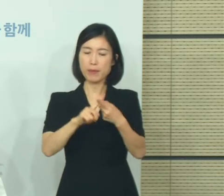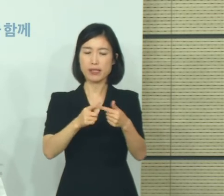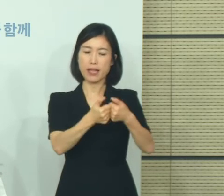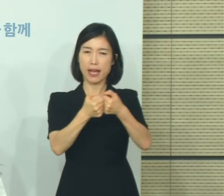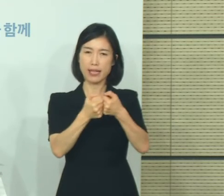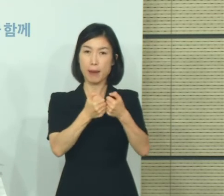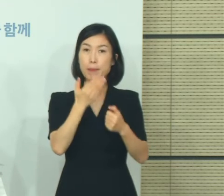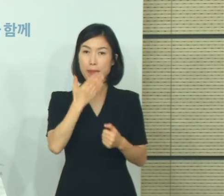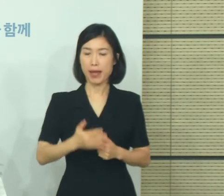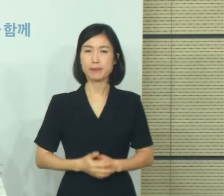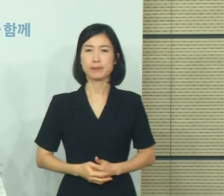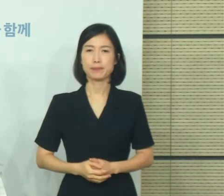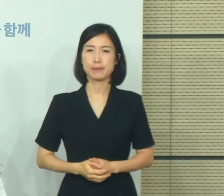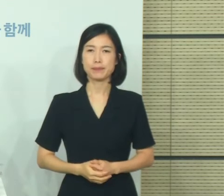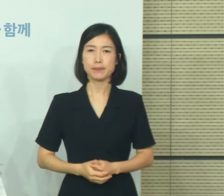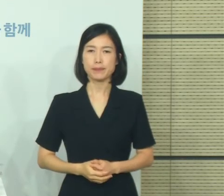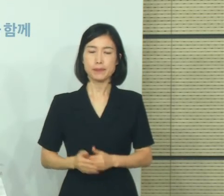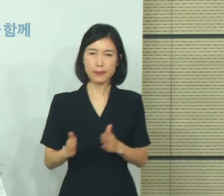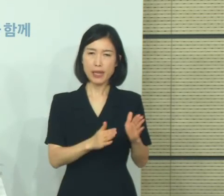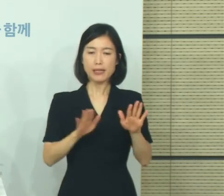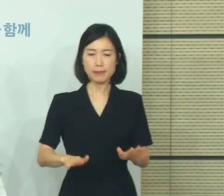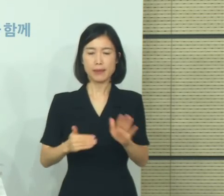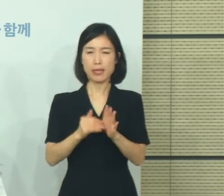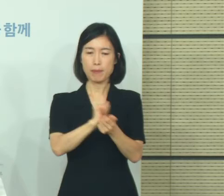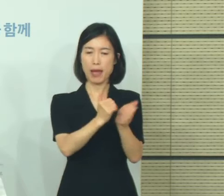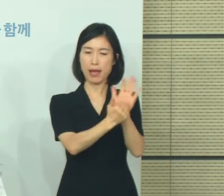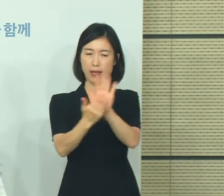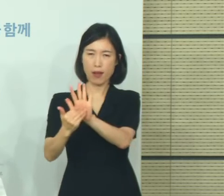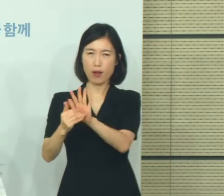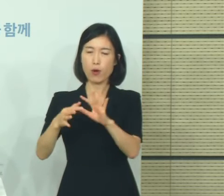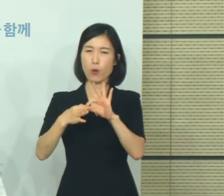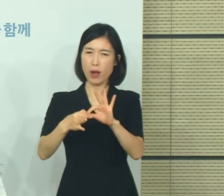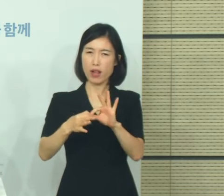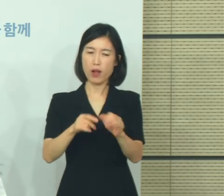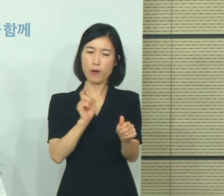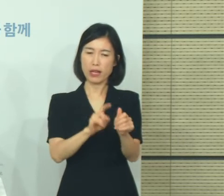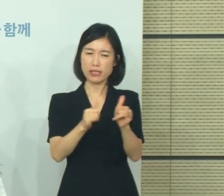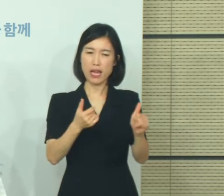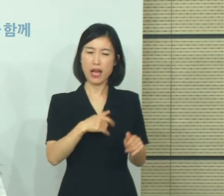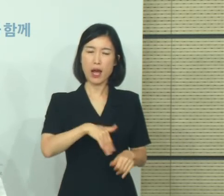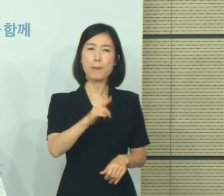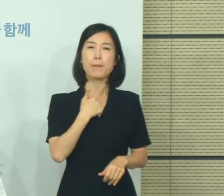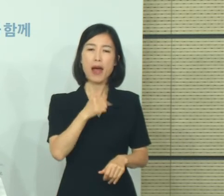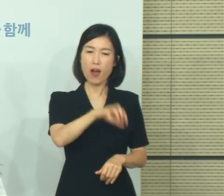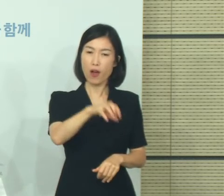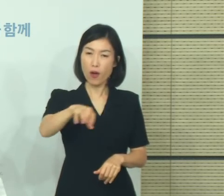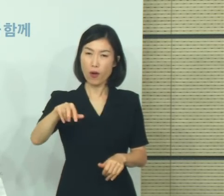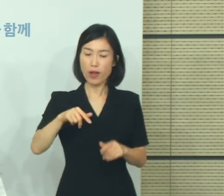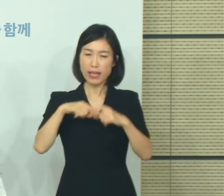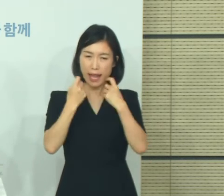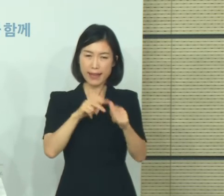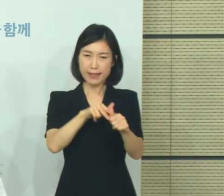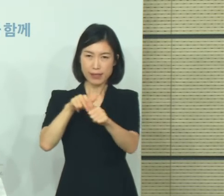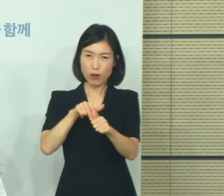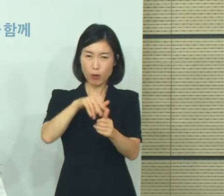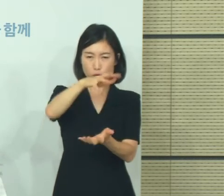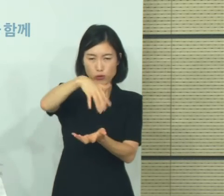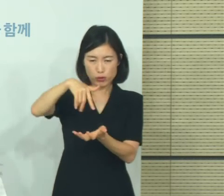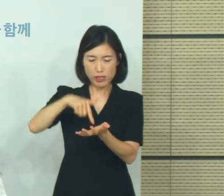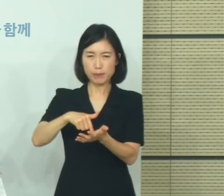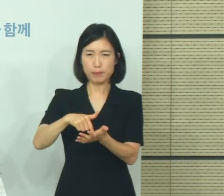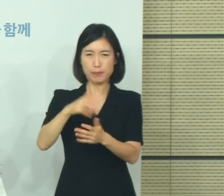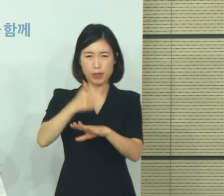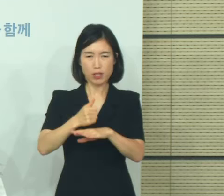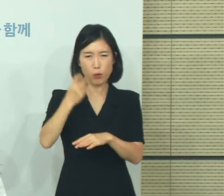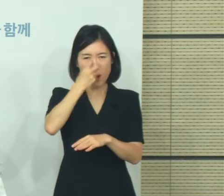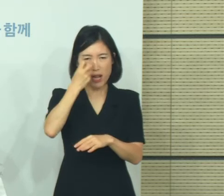다음으로 그간 방역을 위해 수집한 확진자의 이동 경로 등 개인정보 수집 처리 점검